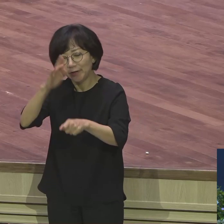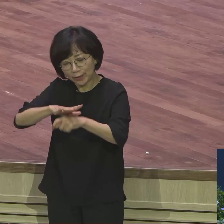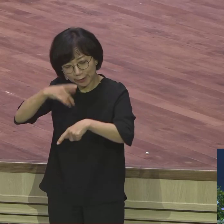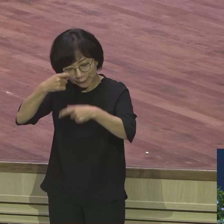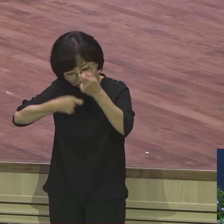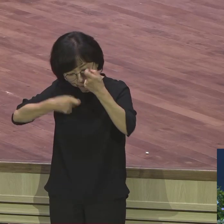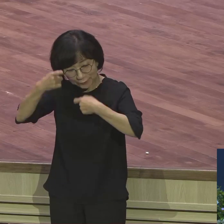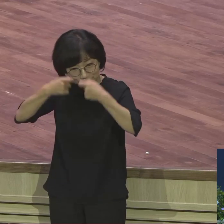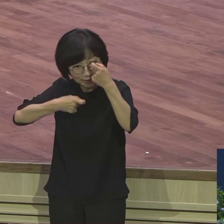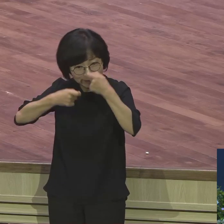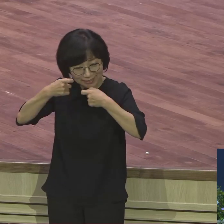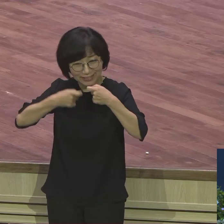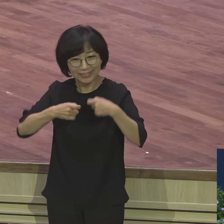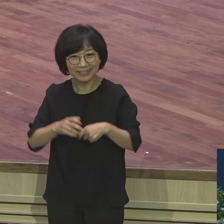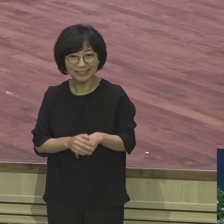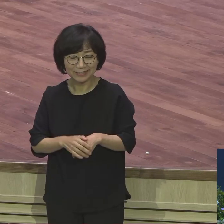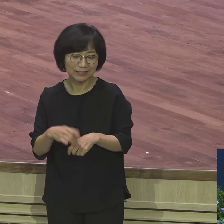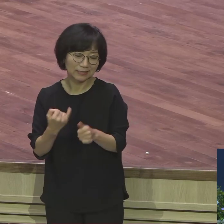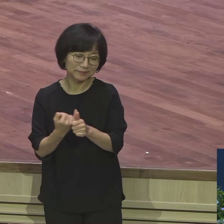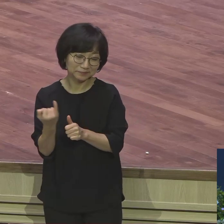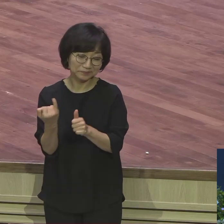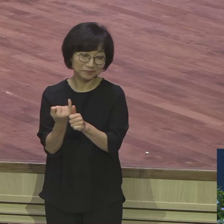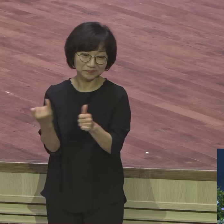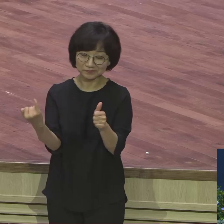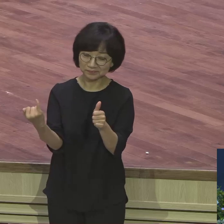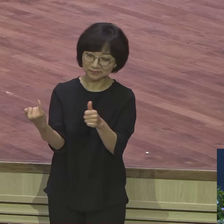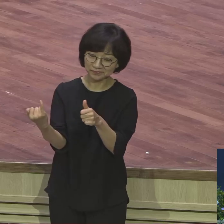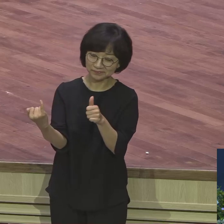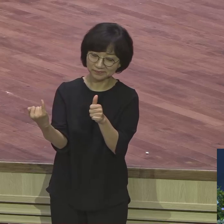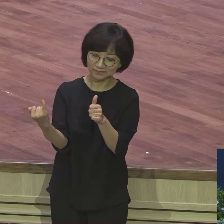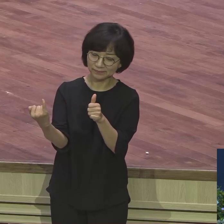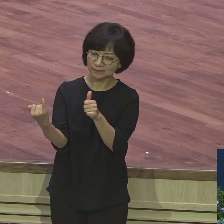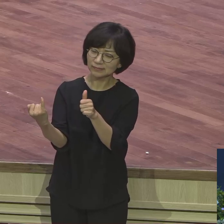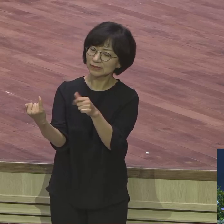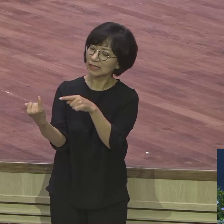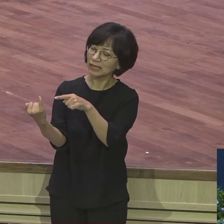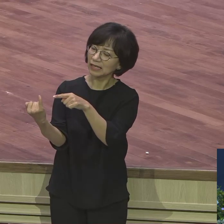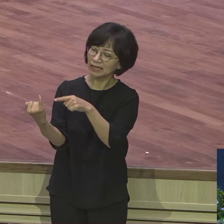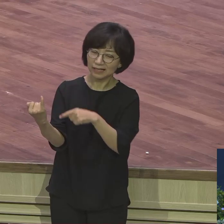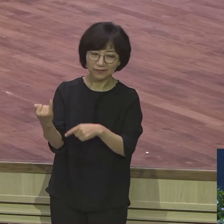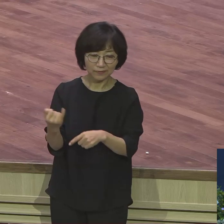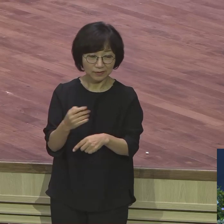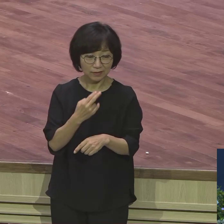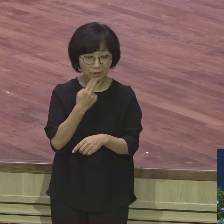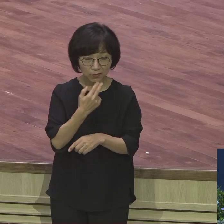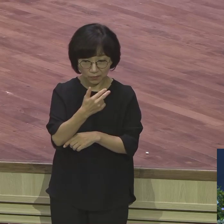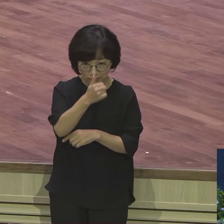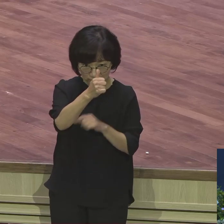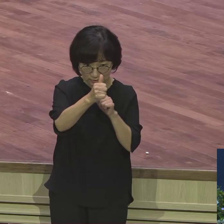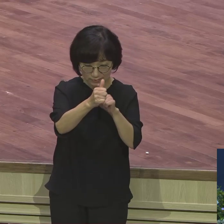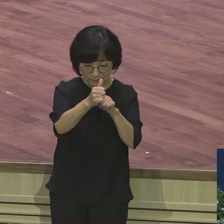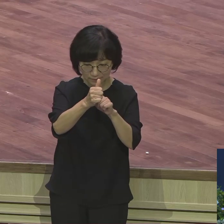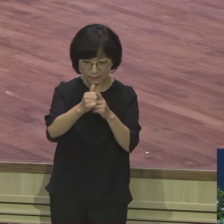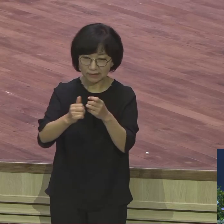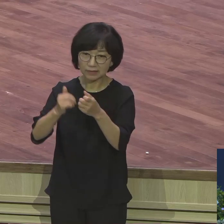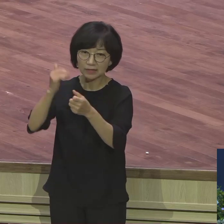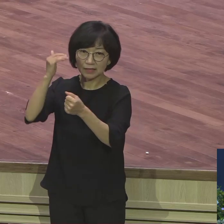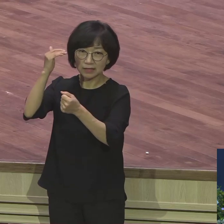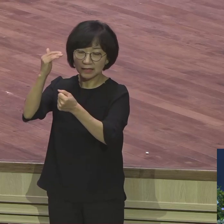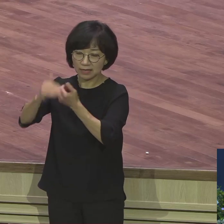보디발이 이렇게 말합니다 요셉이 하나님의 이름으로 맹시한 것은 다 진실이야